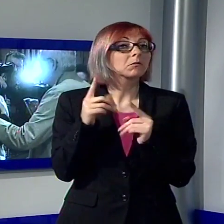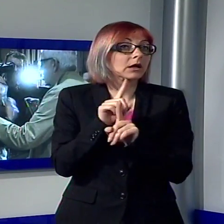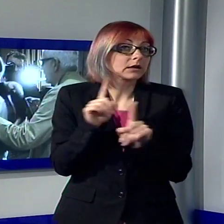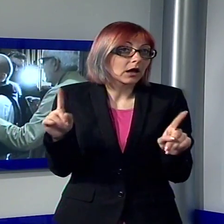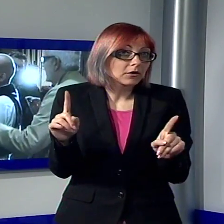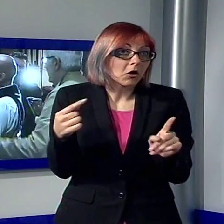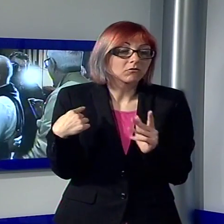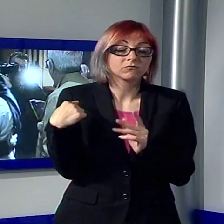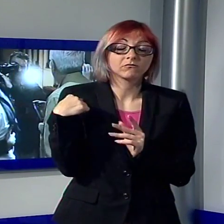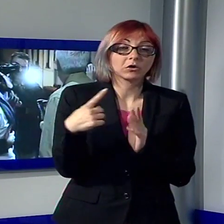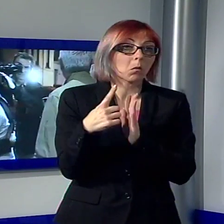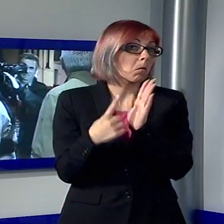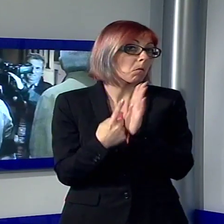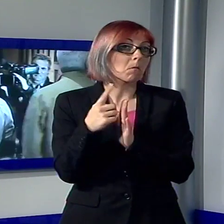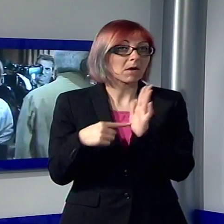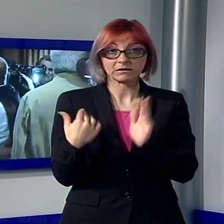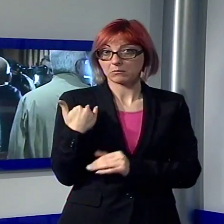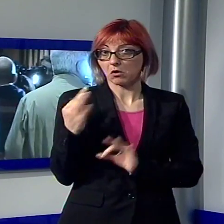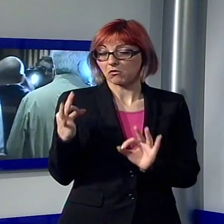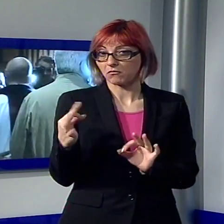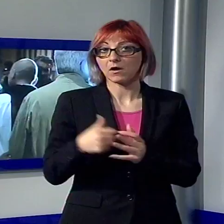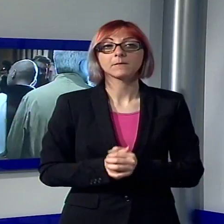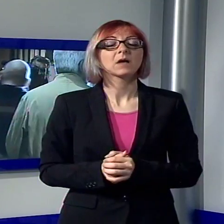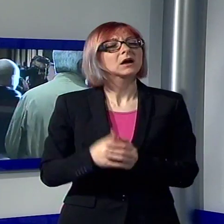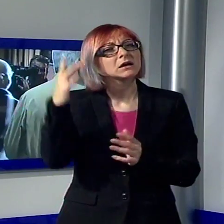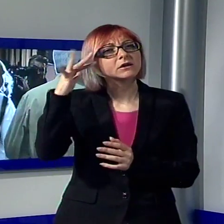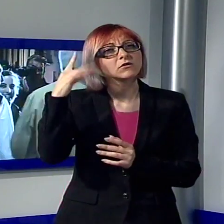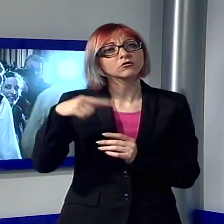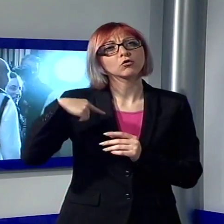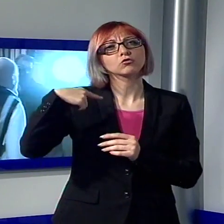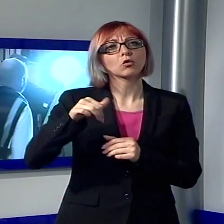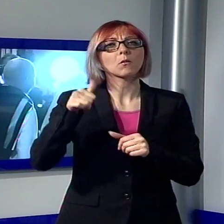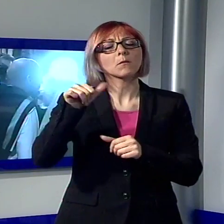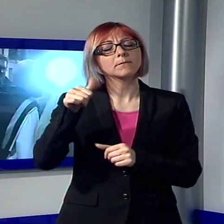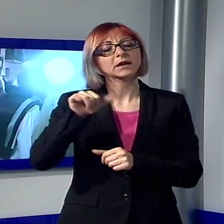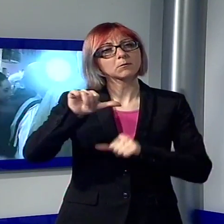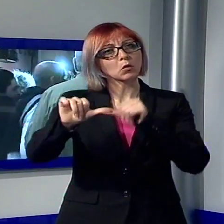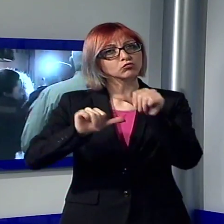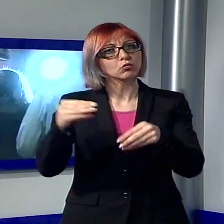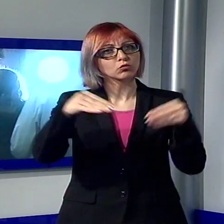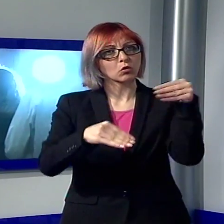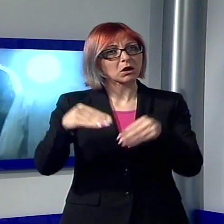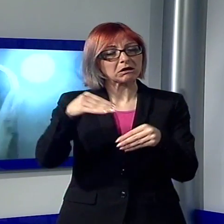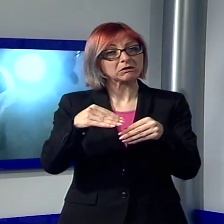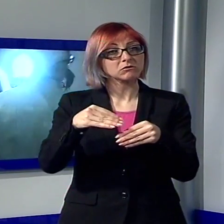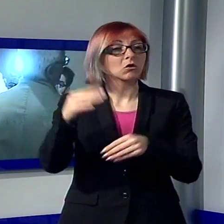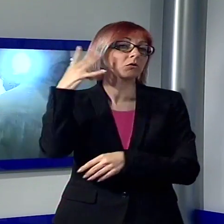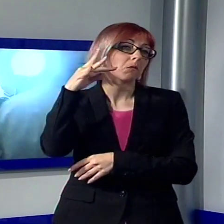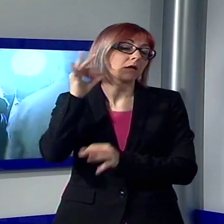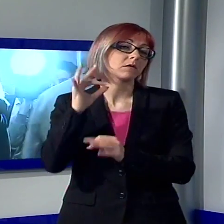probabile anche dopo il primo turno che Francesco Fagni, il mancato erede di Maurizio Marchetti, aveva comunque chiuso in testa di sette